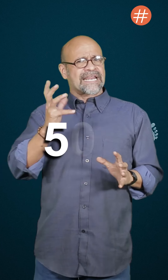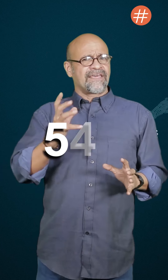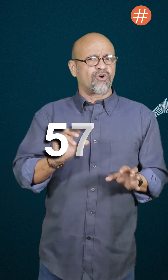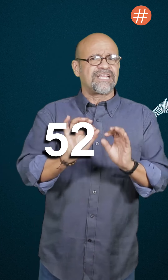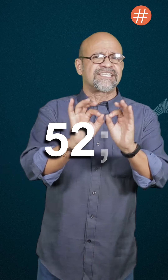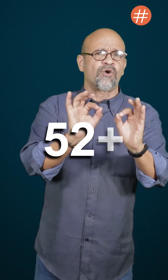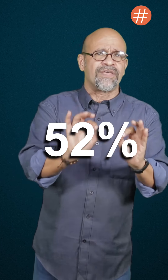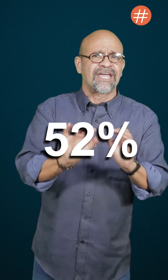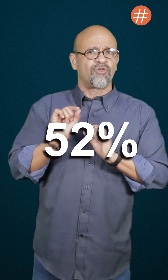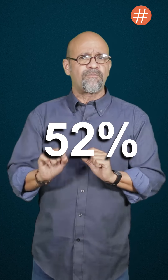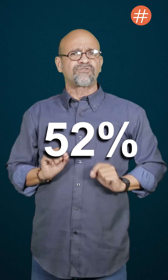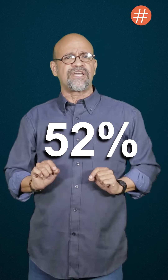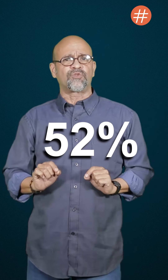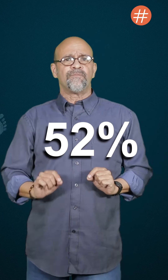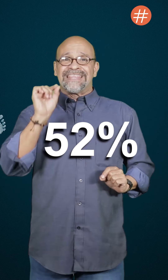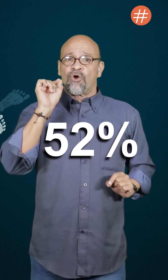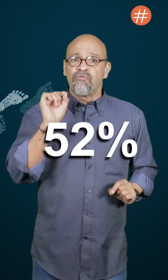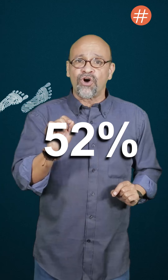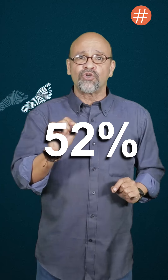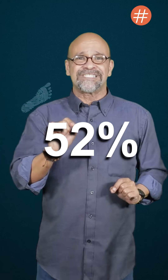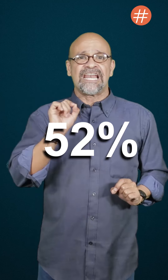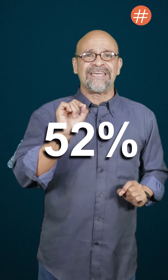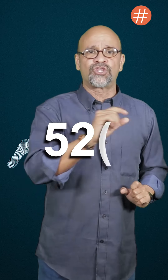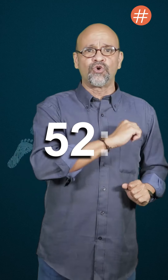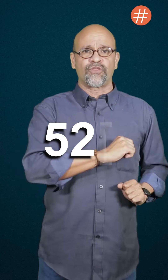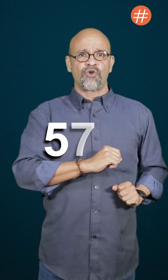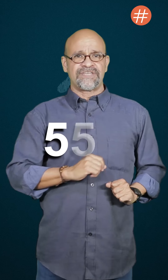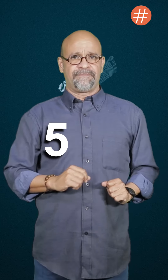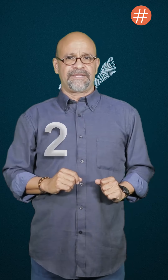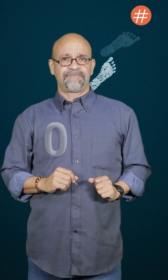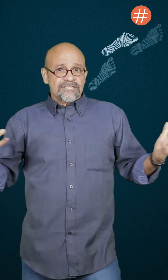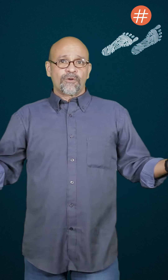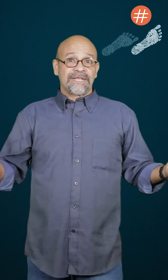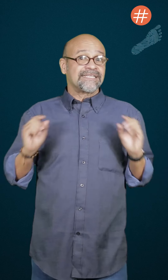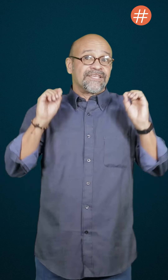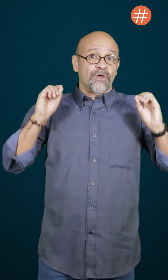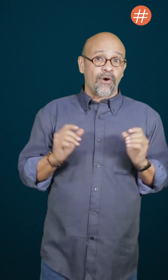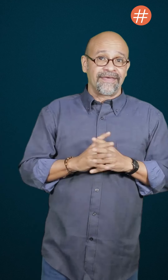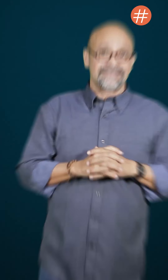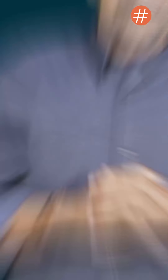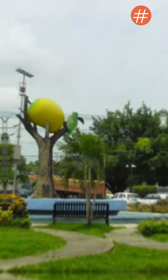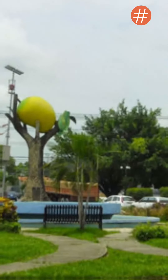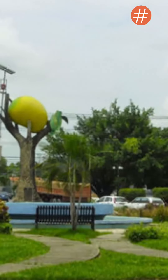alrededor del 52% de los votos del 21 de noviembre. La sorpresa se dio en Cogedes. Un estado